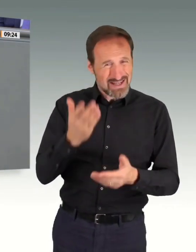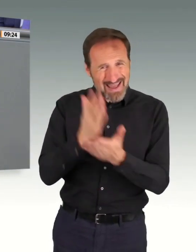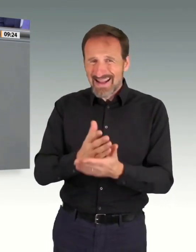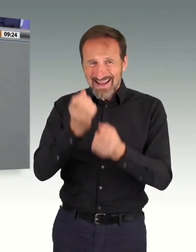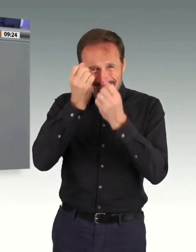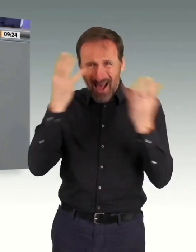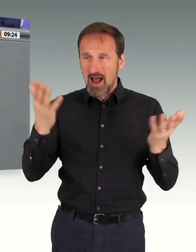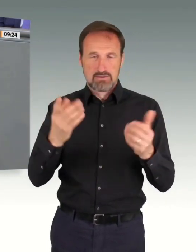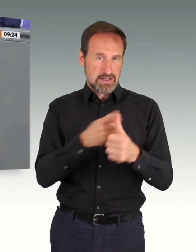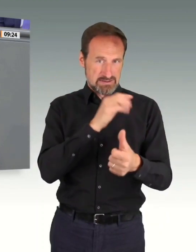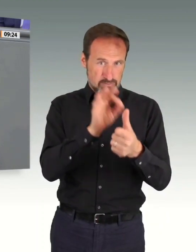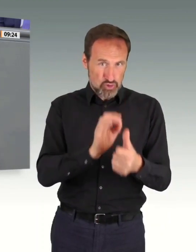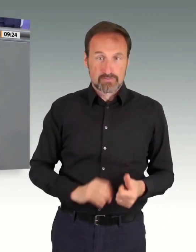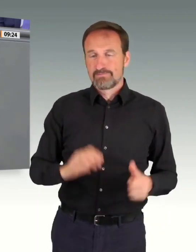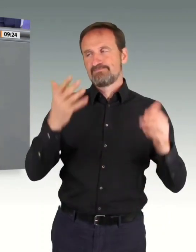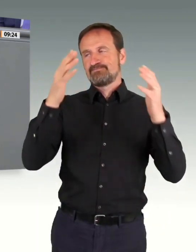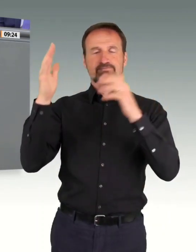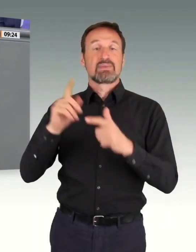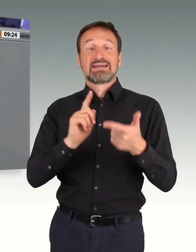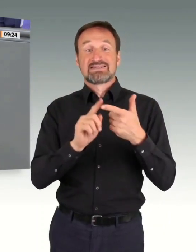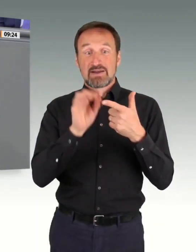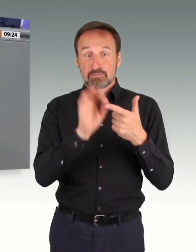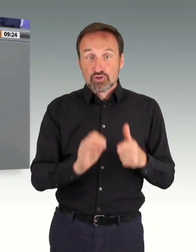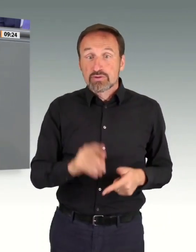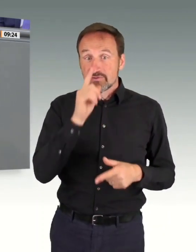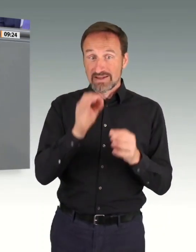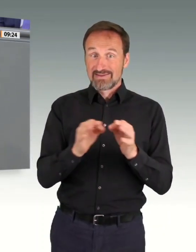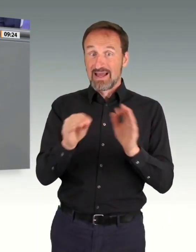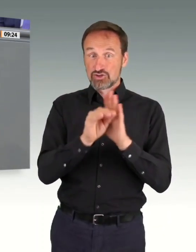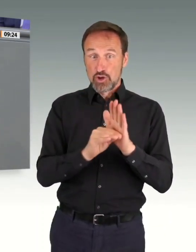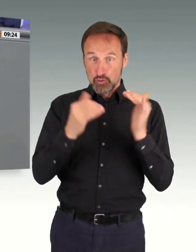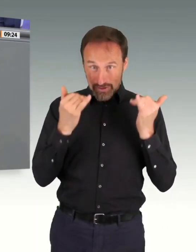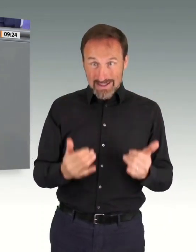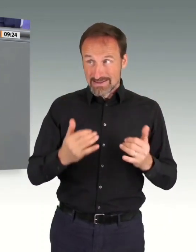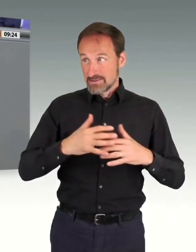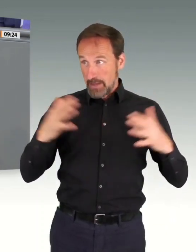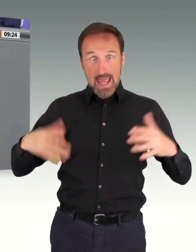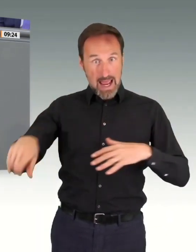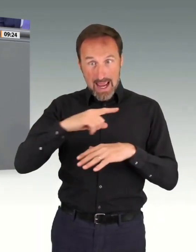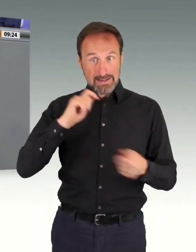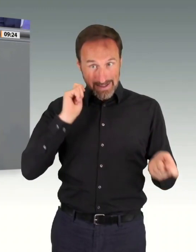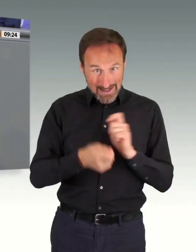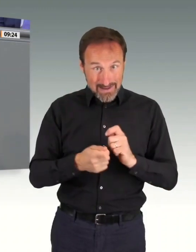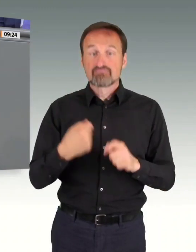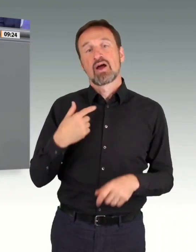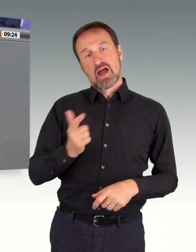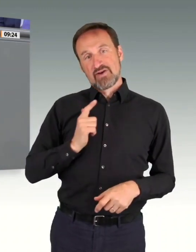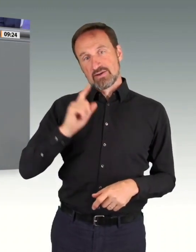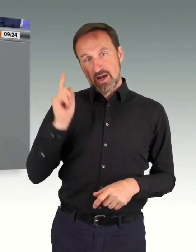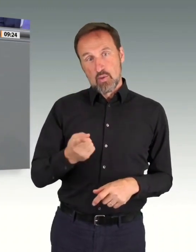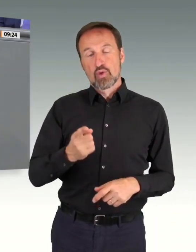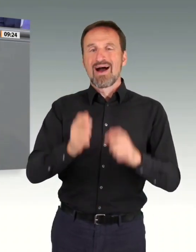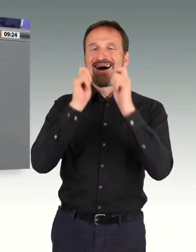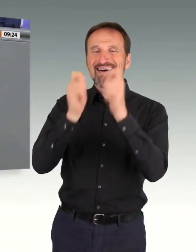aufgesetzt wird. Denn viele Mieterinnen und Mieter haben zu Recht die Befürchtung, dass die Kosten auf Sie abgewälzt